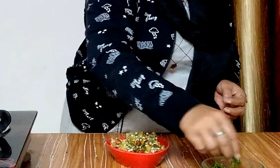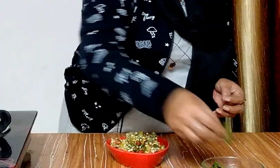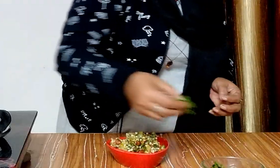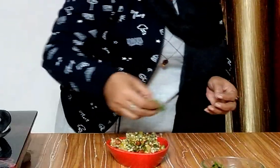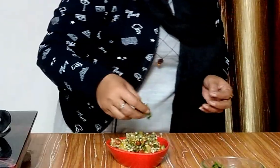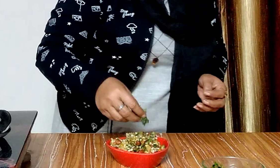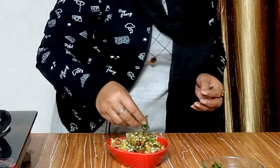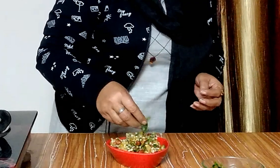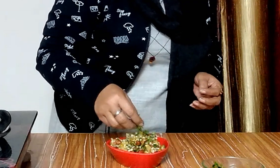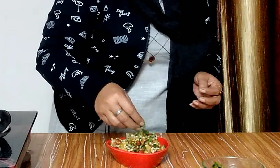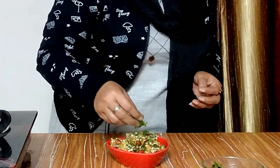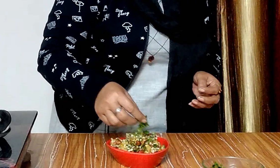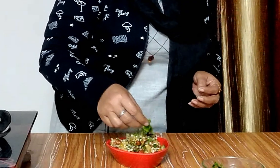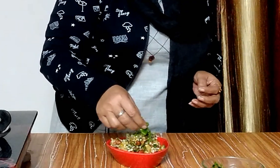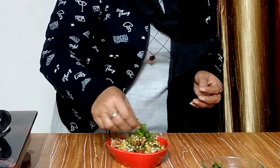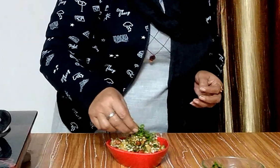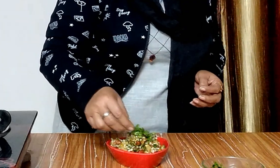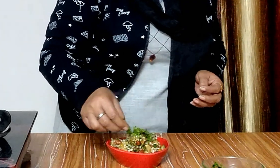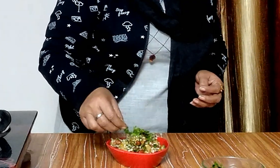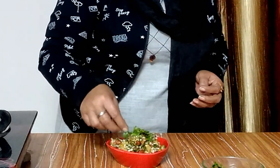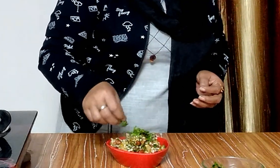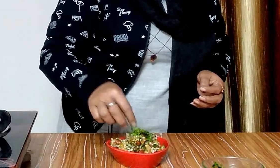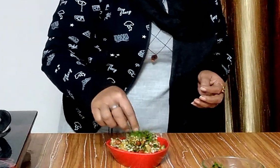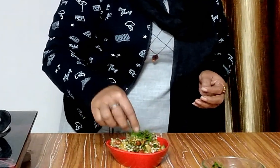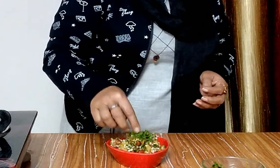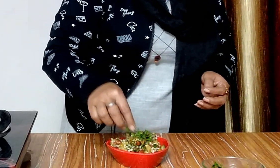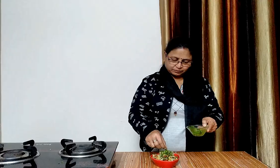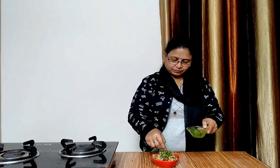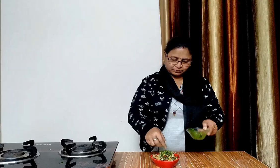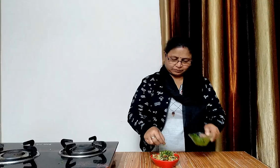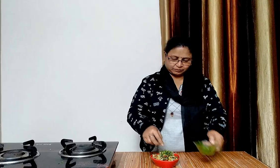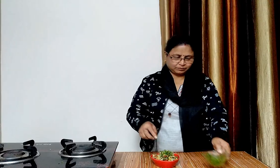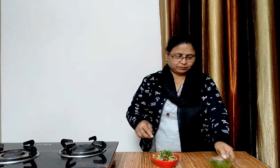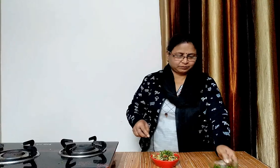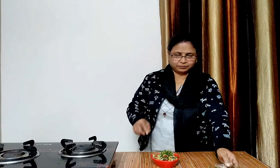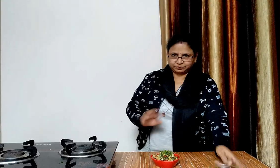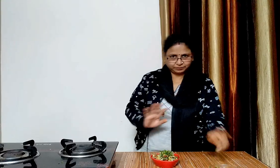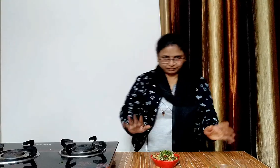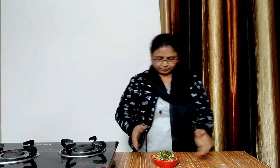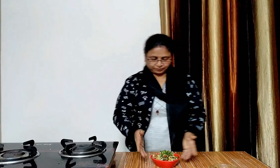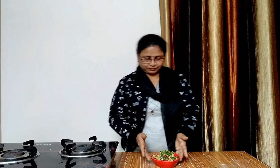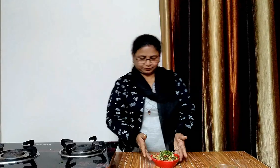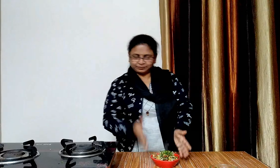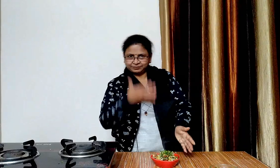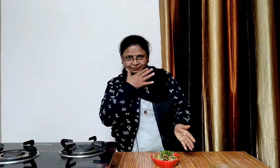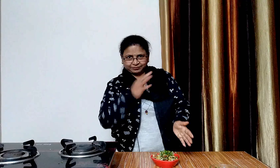और फिर धनिया के पत्ते उसे गाड़िश कर लेंगे टेस्टी साब बताने के खिशरी बन के तयार है